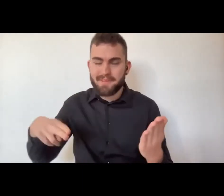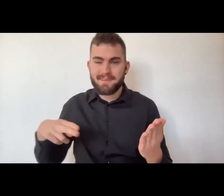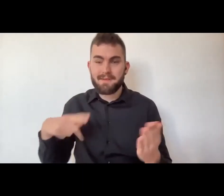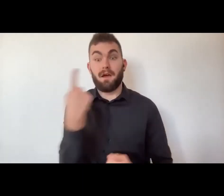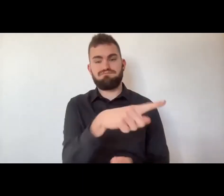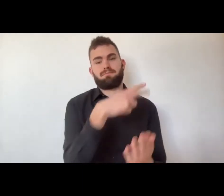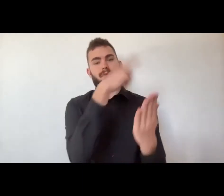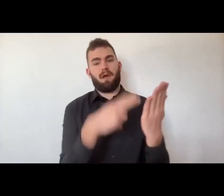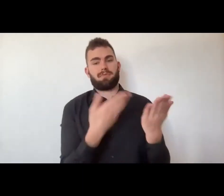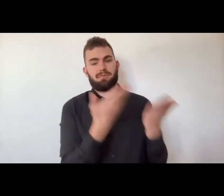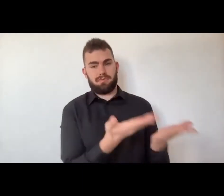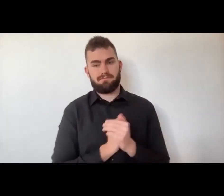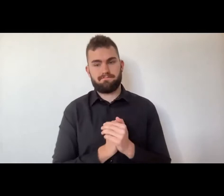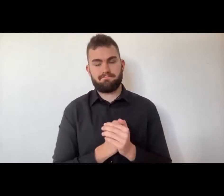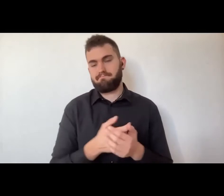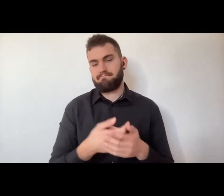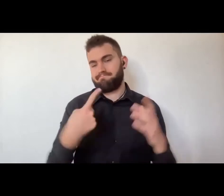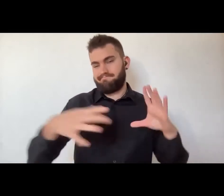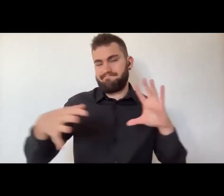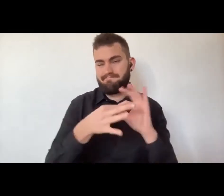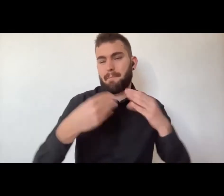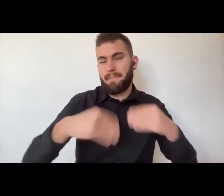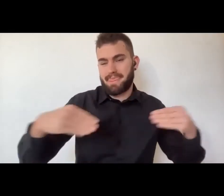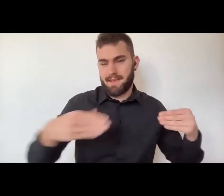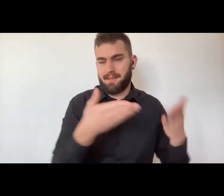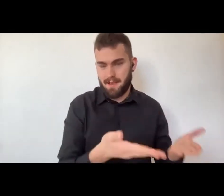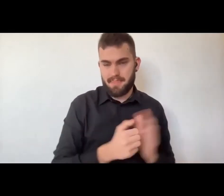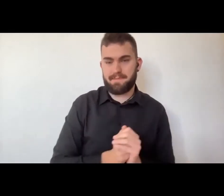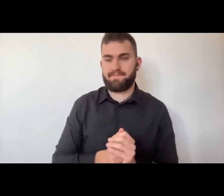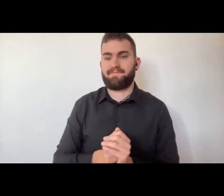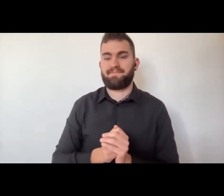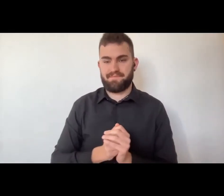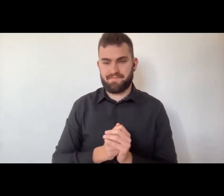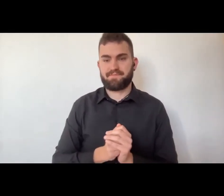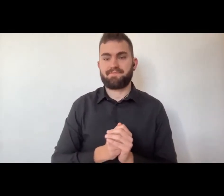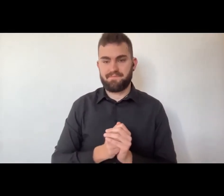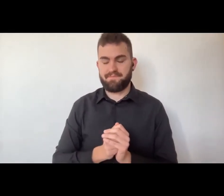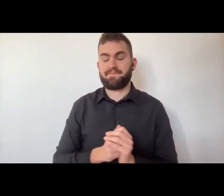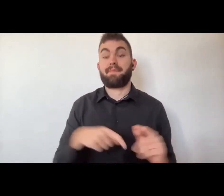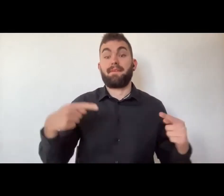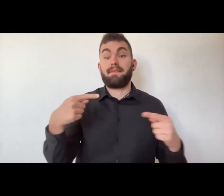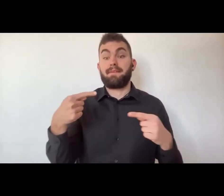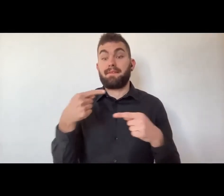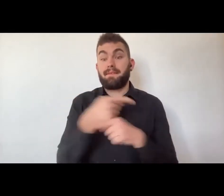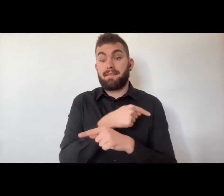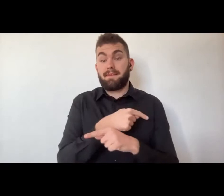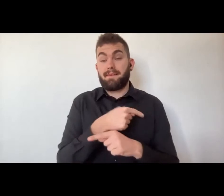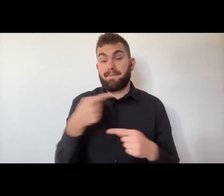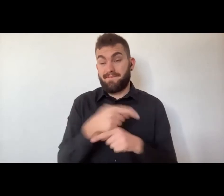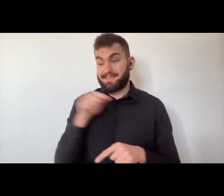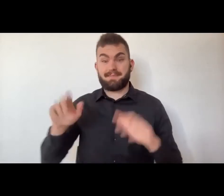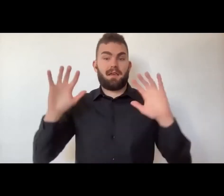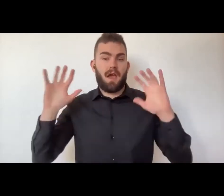i disegni, i quadri, la pittura. Questa è l'arte figurativa, che è collegata anche al materiale che uno